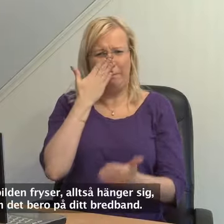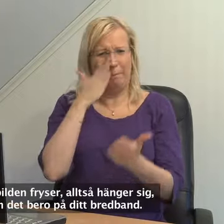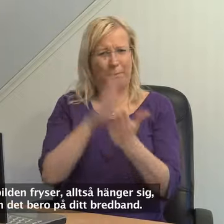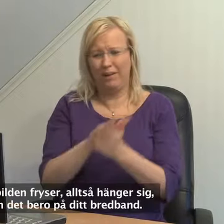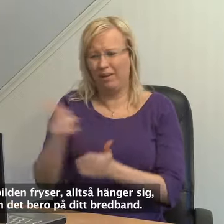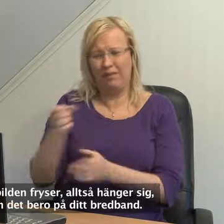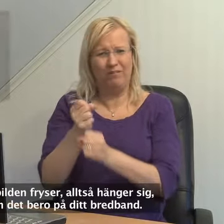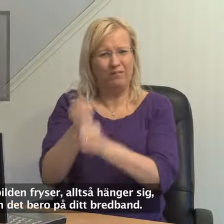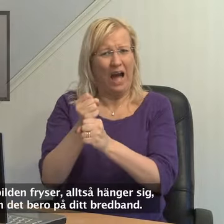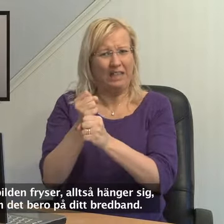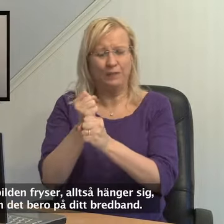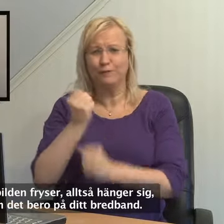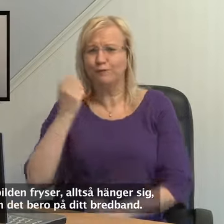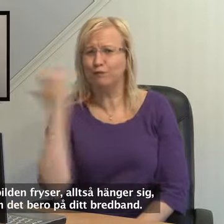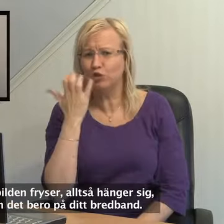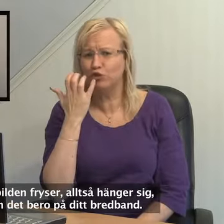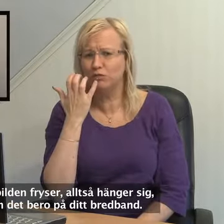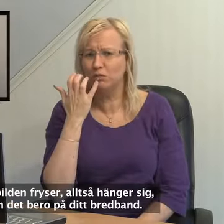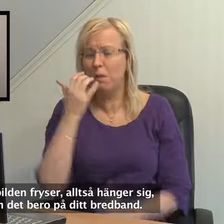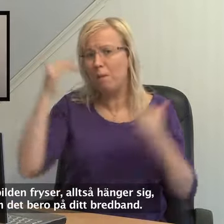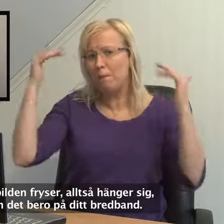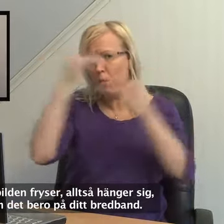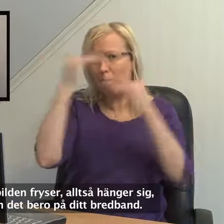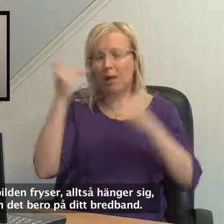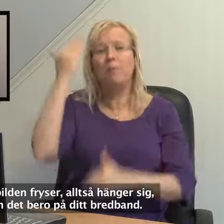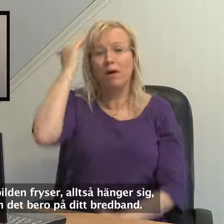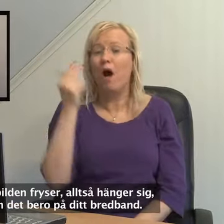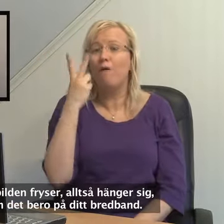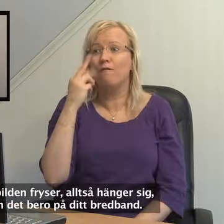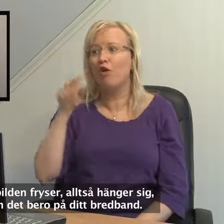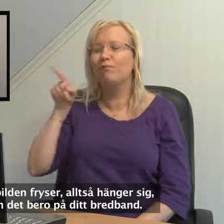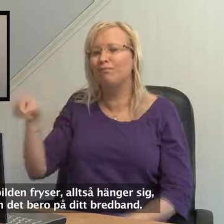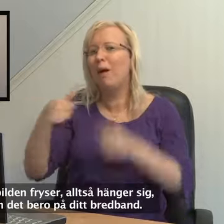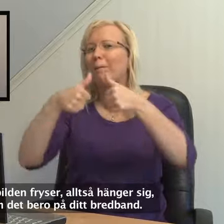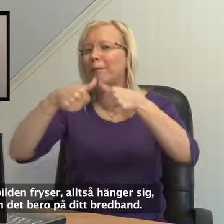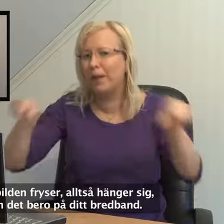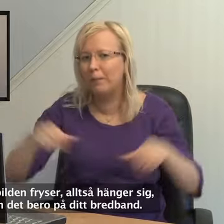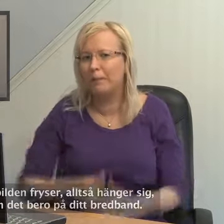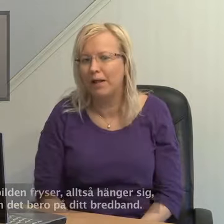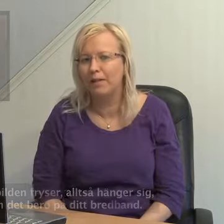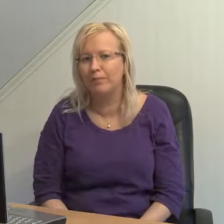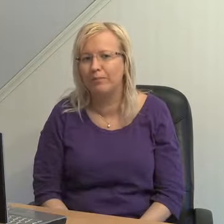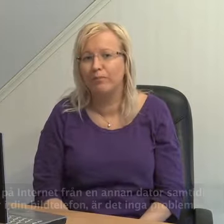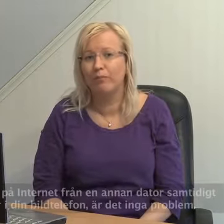Om bilden fastnar, fryser, hänger sig då kan problemet bero på bredbandet.